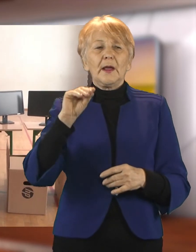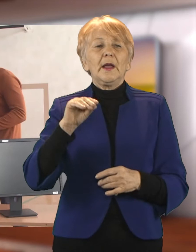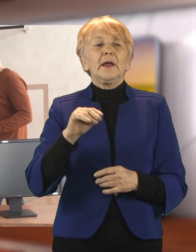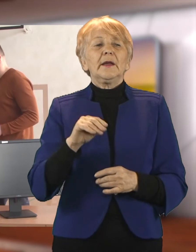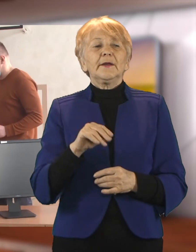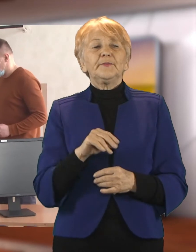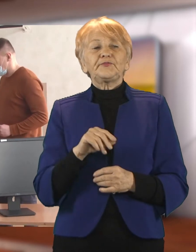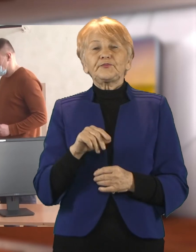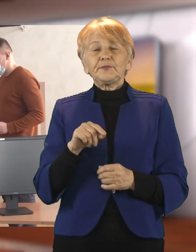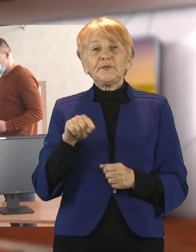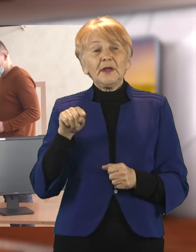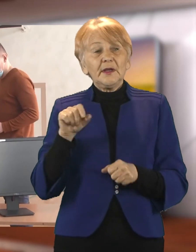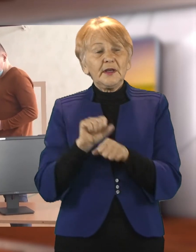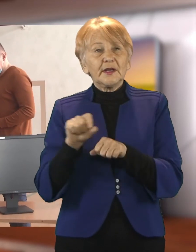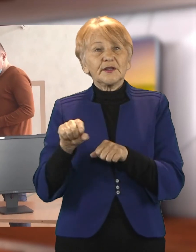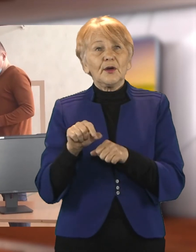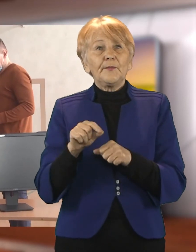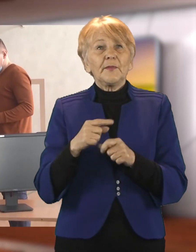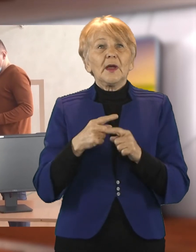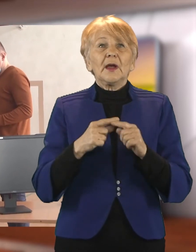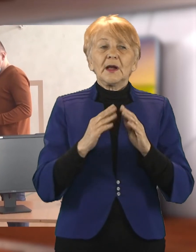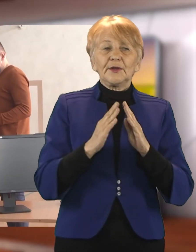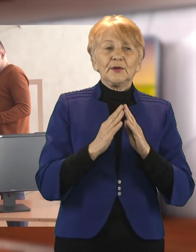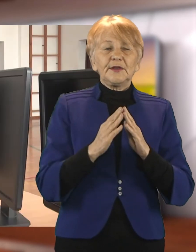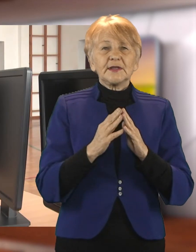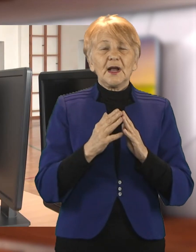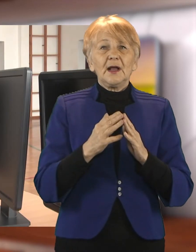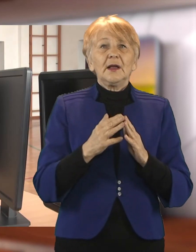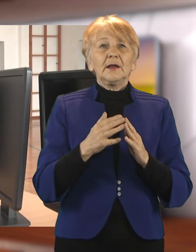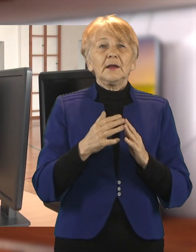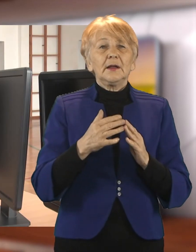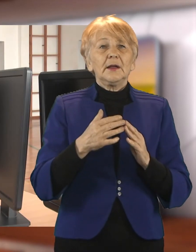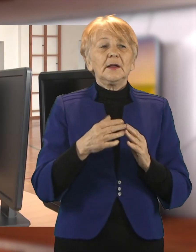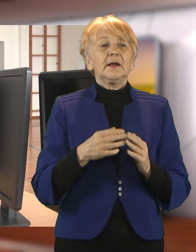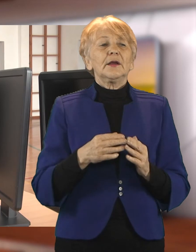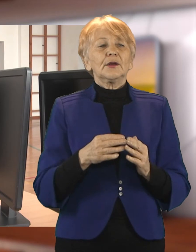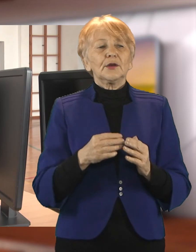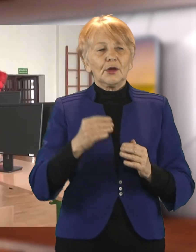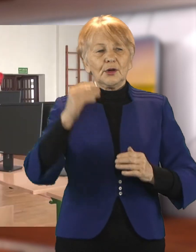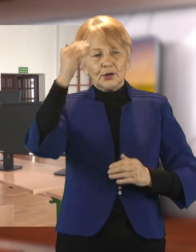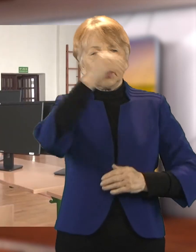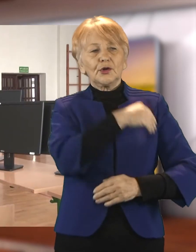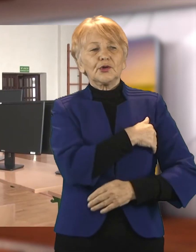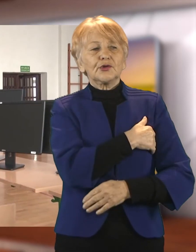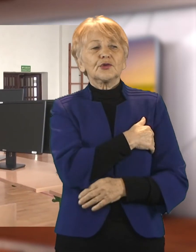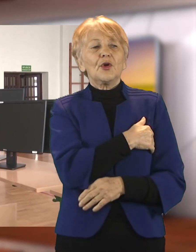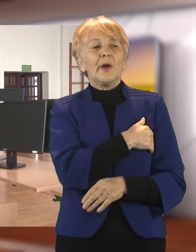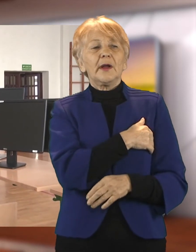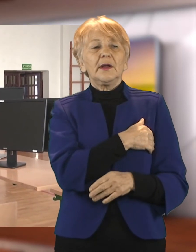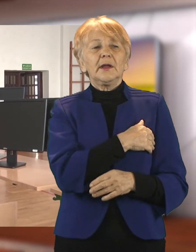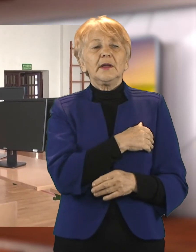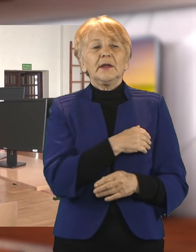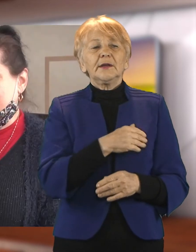Okna udało się doposażyć katolicką niepubliczną szkołę imienia Jana Pawła II w Sudolę w 30 komputerów podarowanych przez